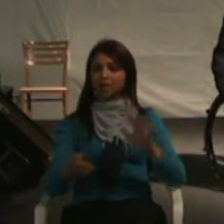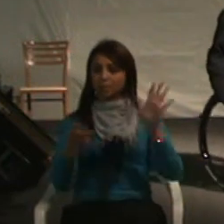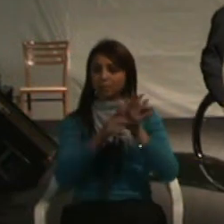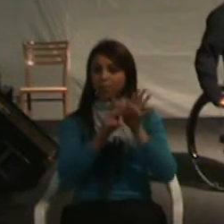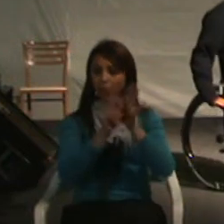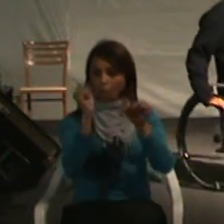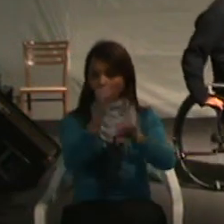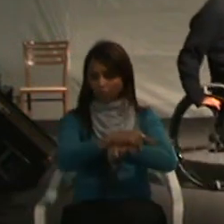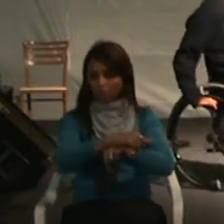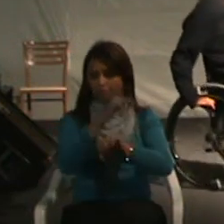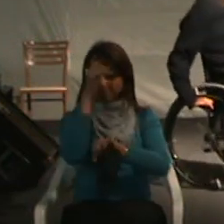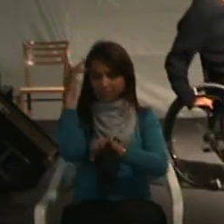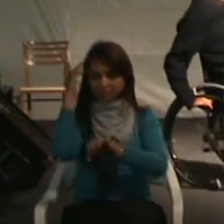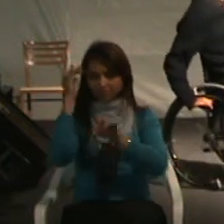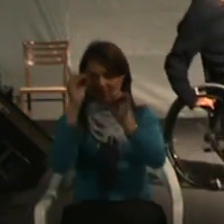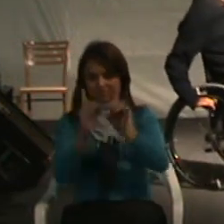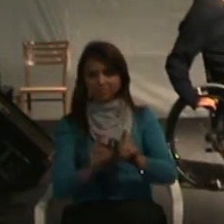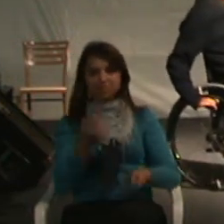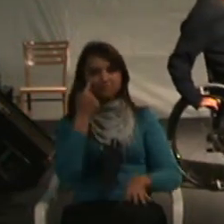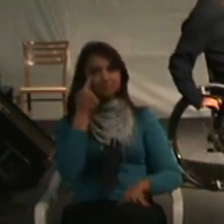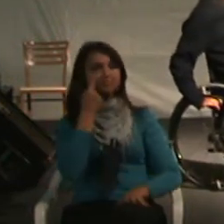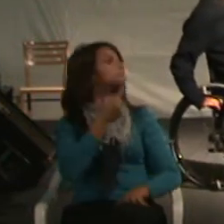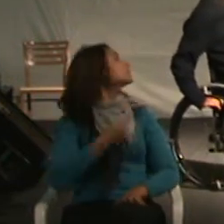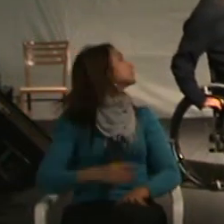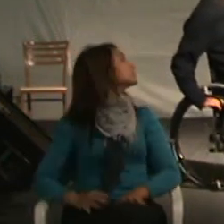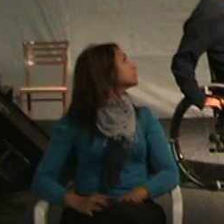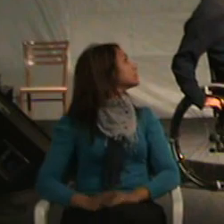pessoas com deficiência, olha aqui, ó.